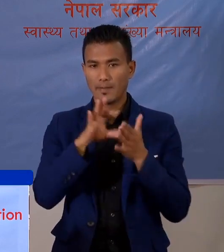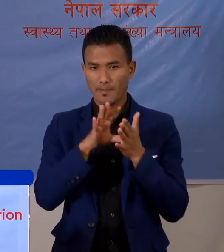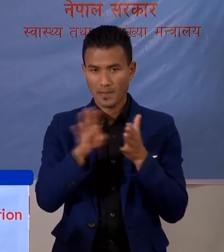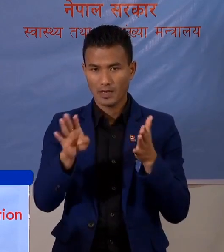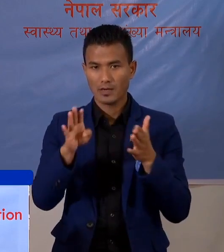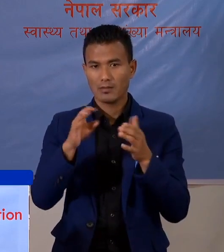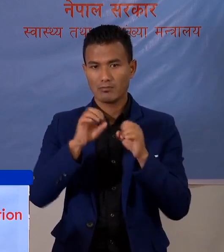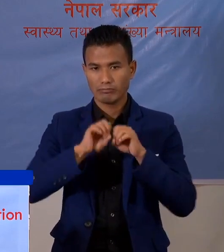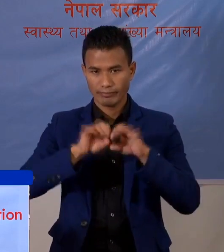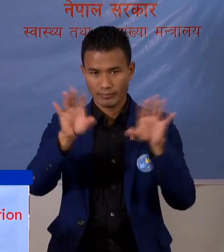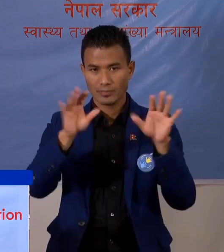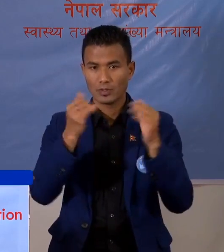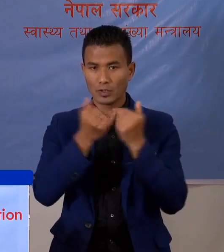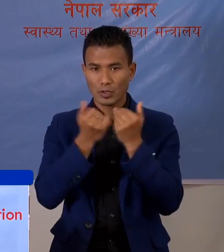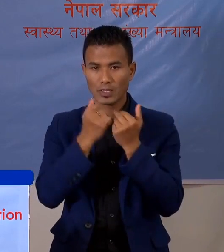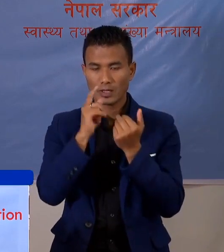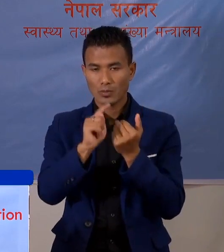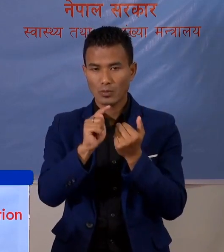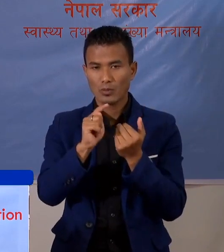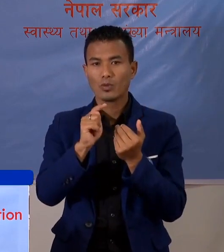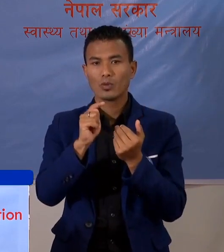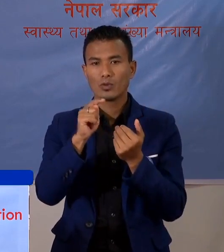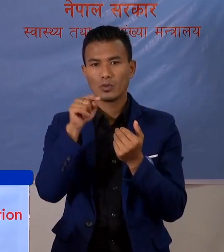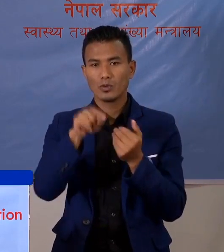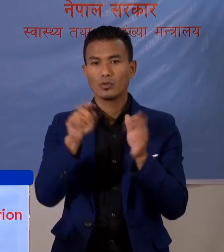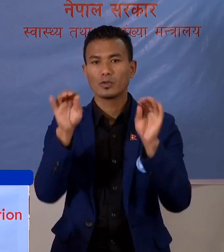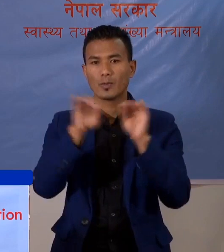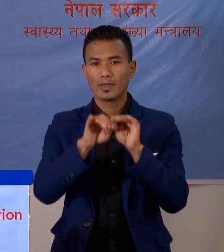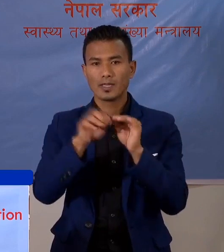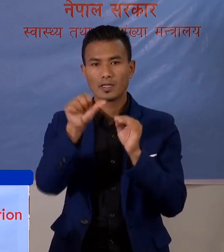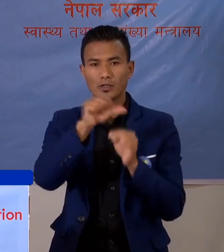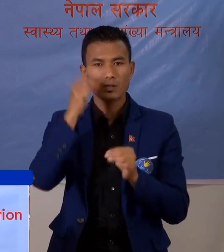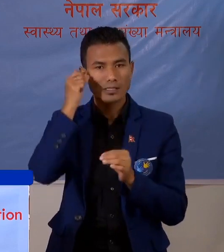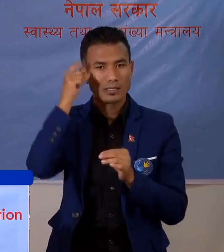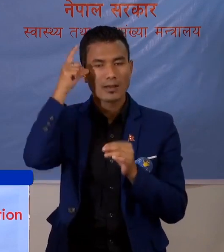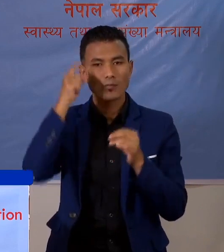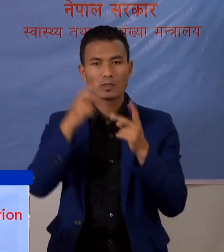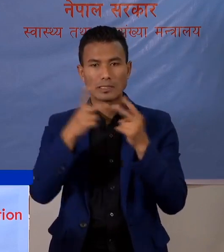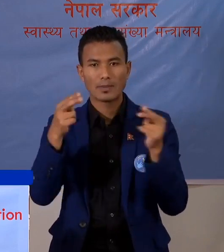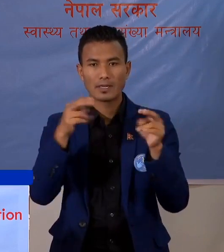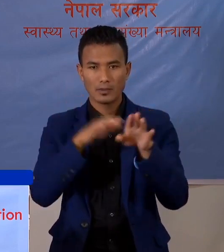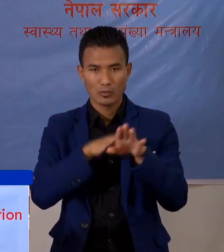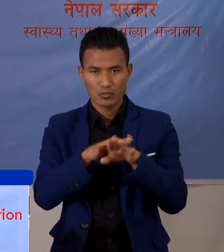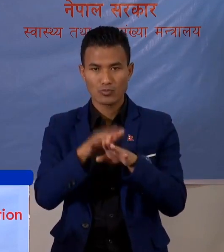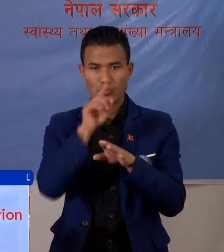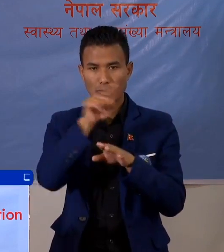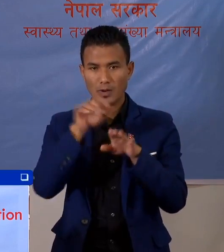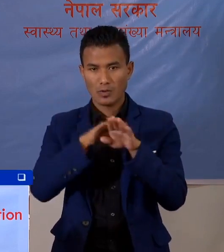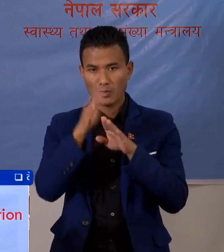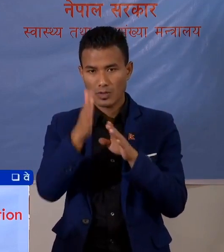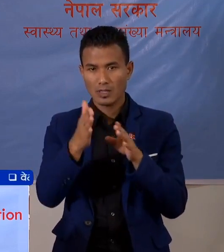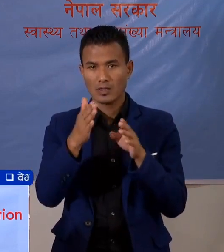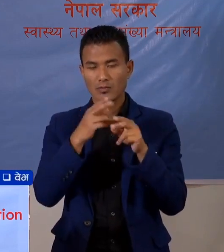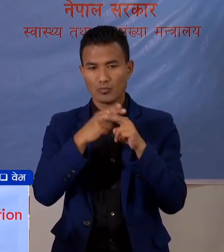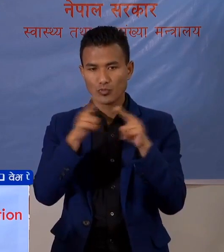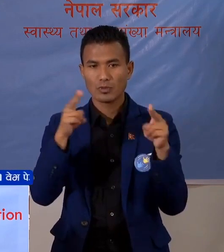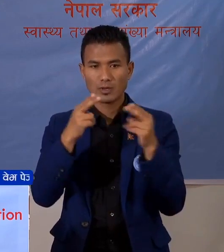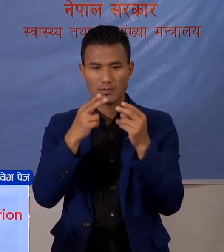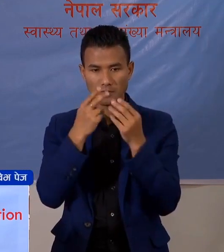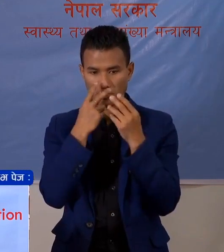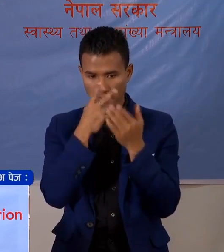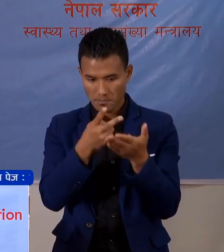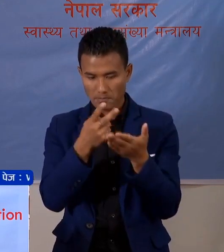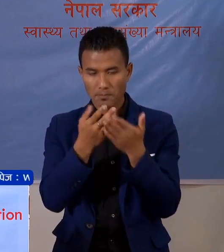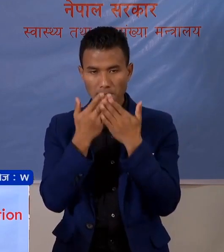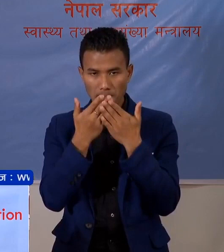बाटा प्रकासित गरियेका प्रकासन गरियेका एस संबंदी जन चेतना मुलक सामाग्री हरू नियाहरूले वर्पूर उपयोग गरेर